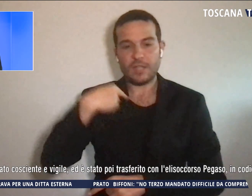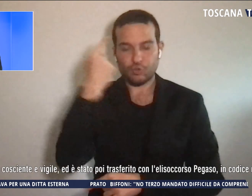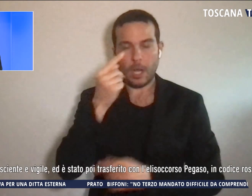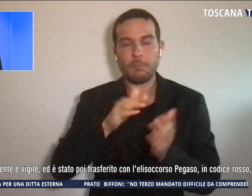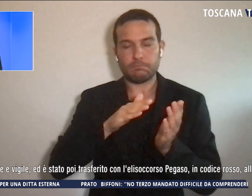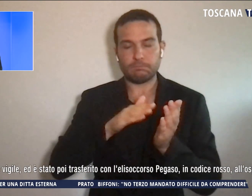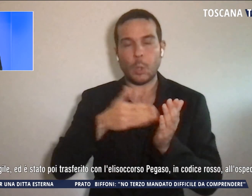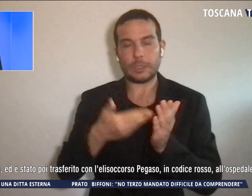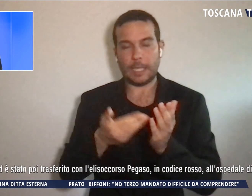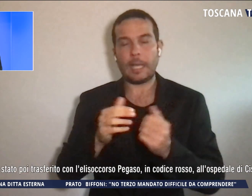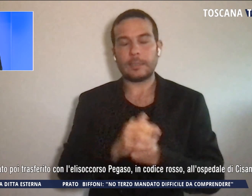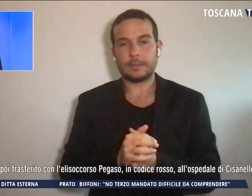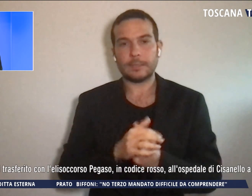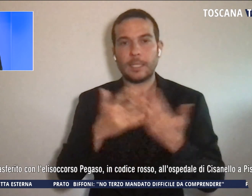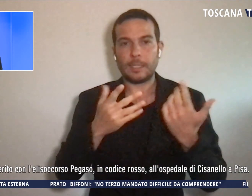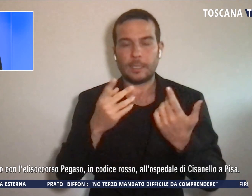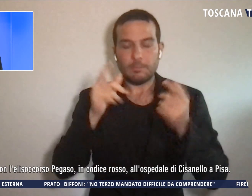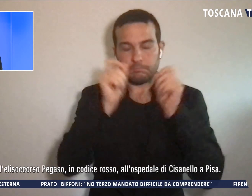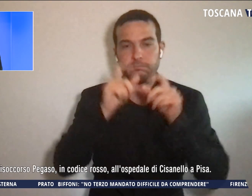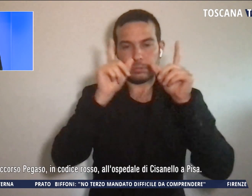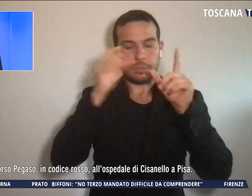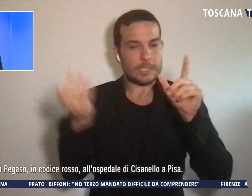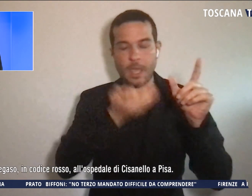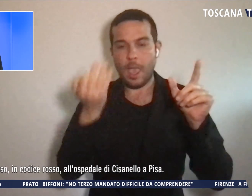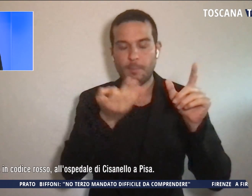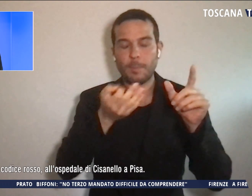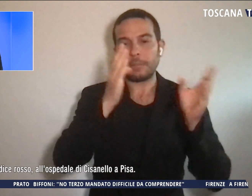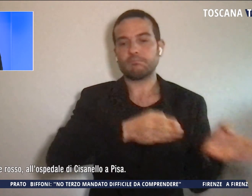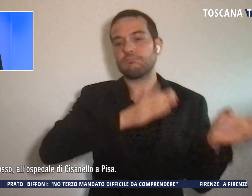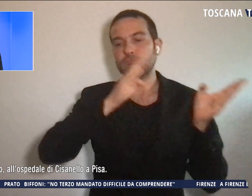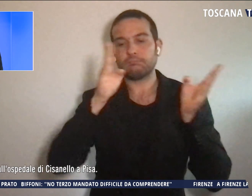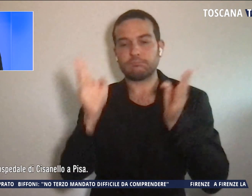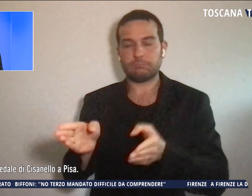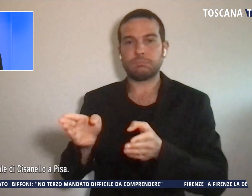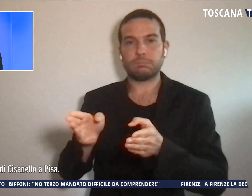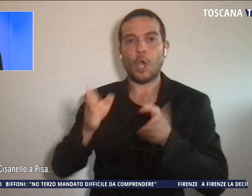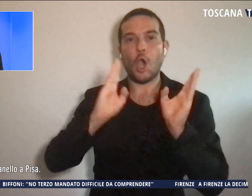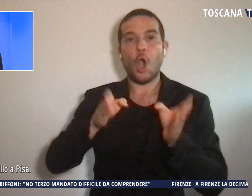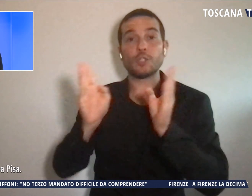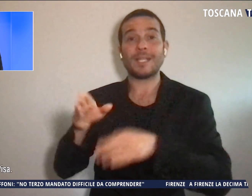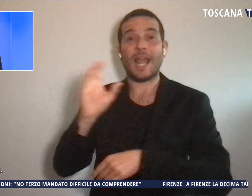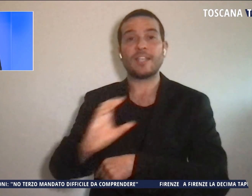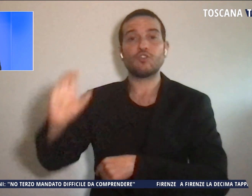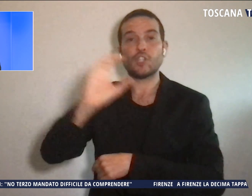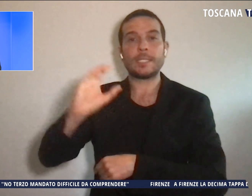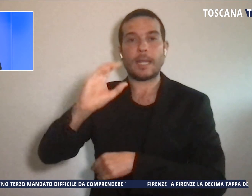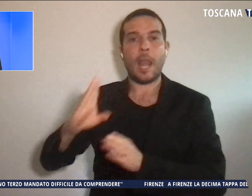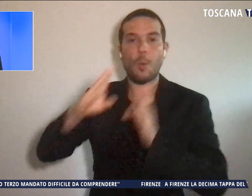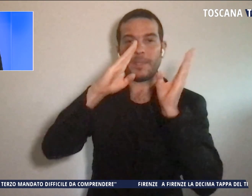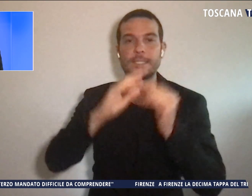è sempre stato cosciente e vigile, è stato poi trasferito all'ospedale Cisanello a Pisa.